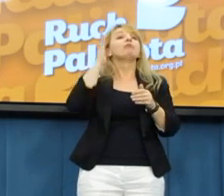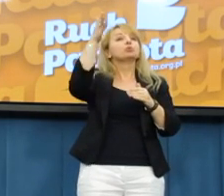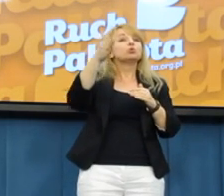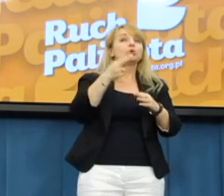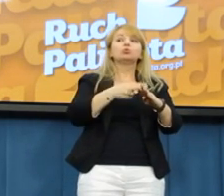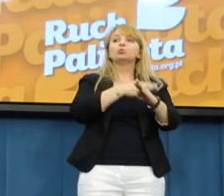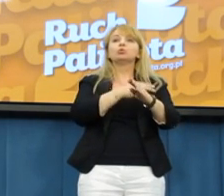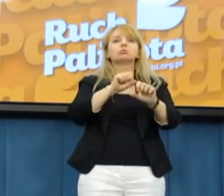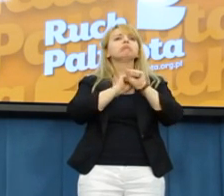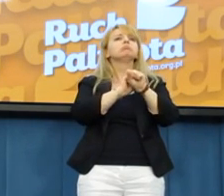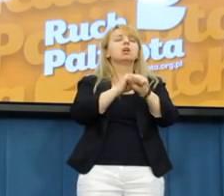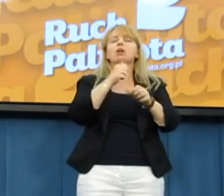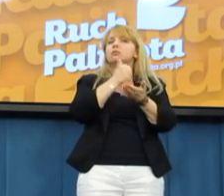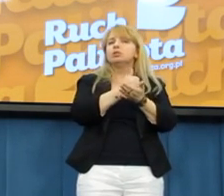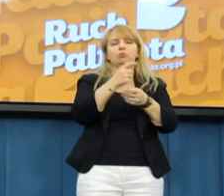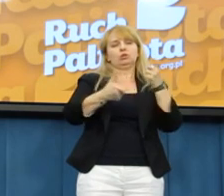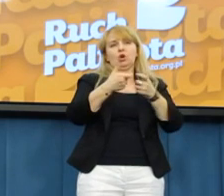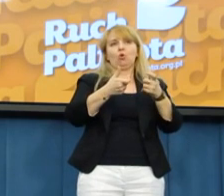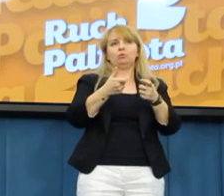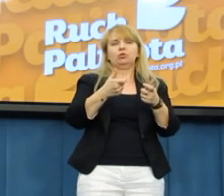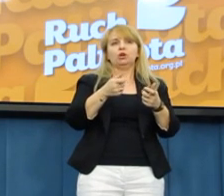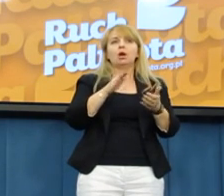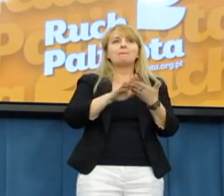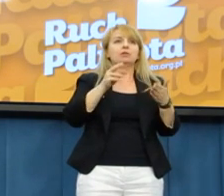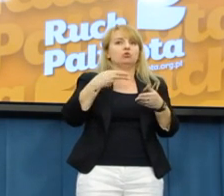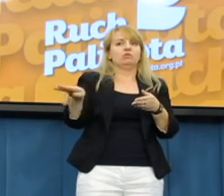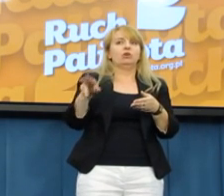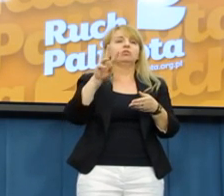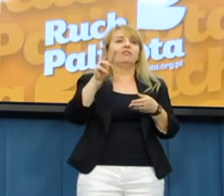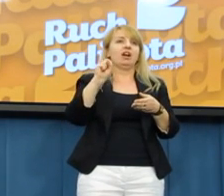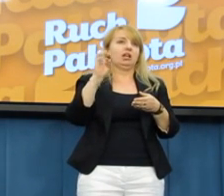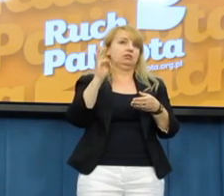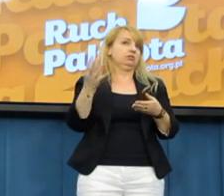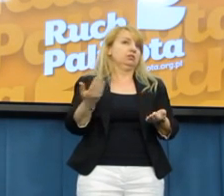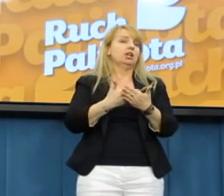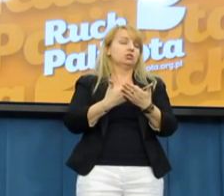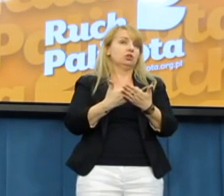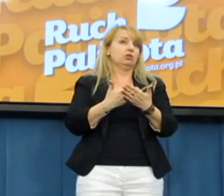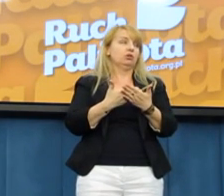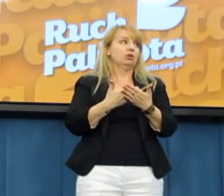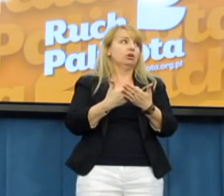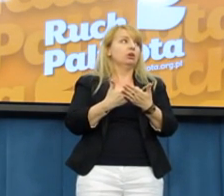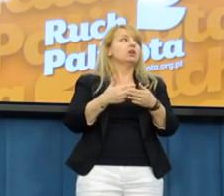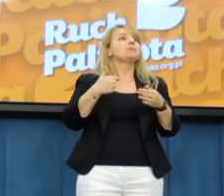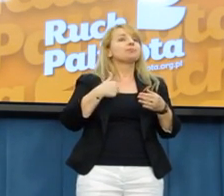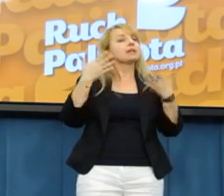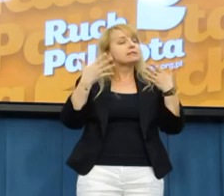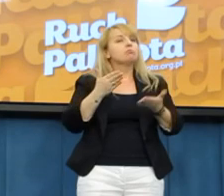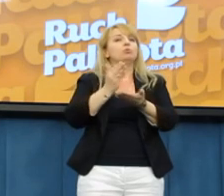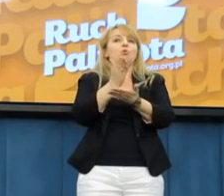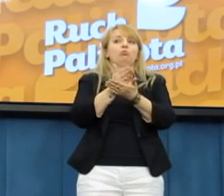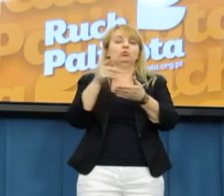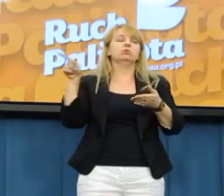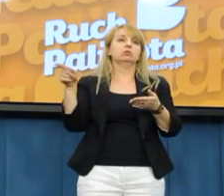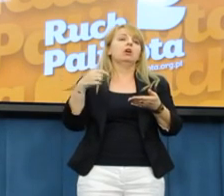żeby nie było możliwości arbitralnego wydłużania zwrotu VAT-u. Natomiast w przypadku firmy NEXY, tak jak powiedział pan prezes, ja interweniowałem w Urzędzie